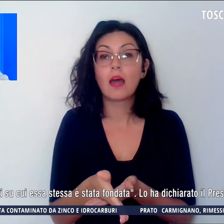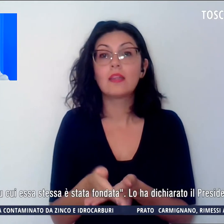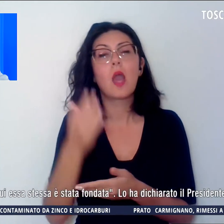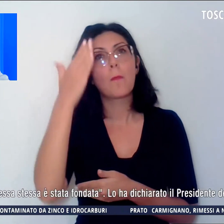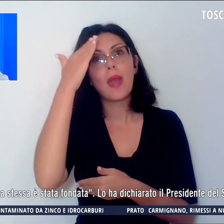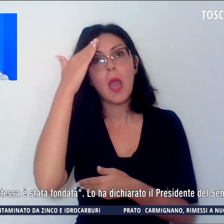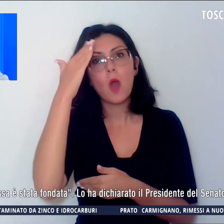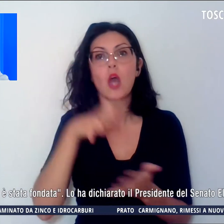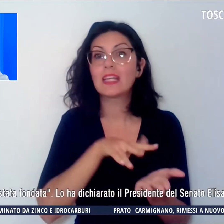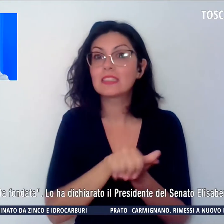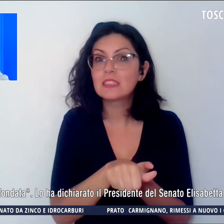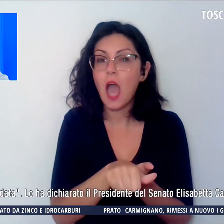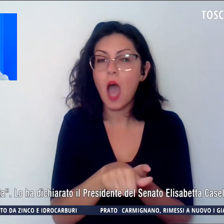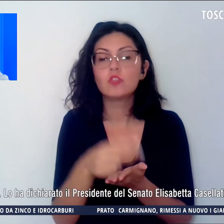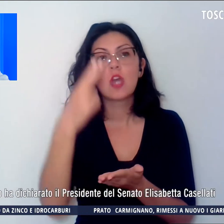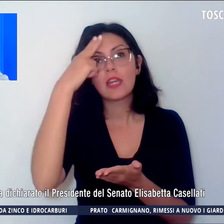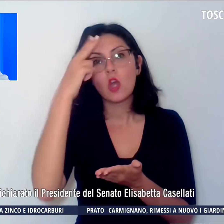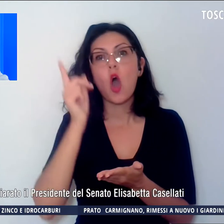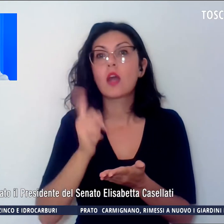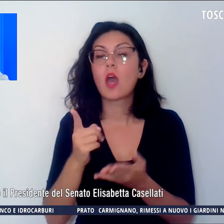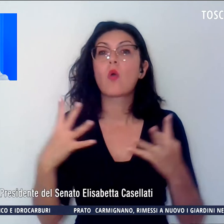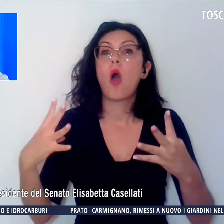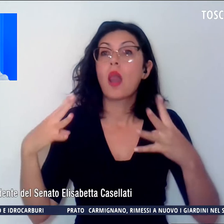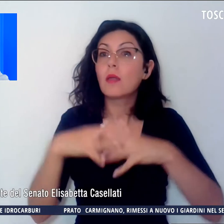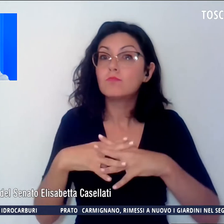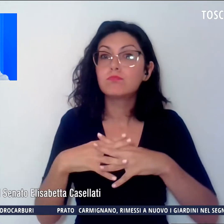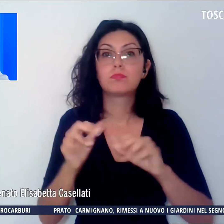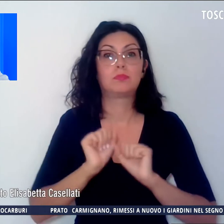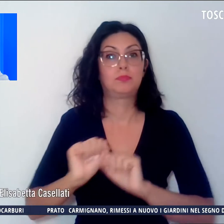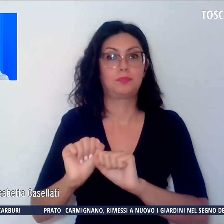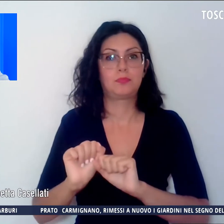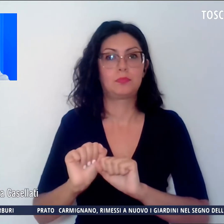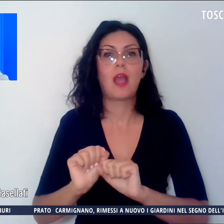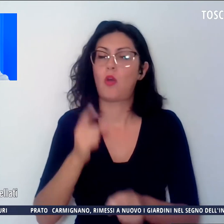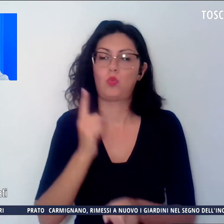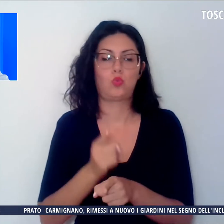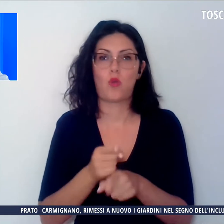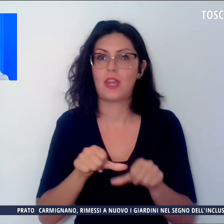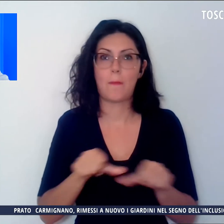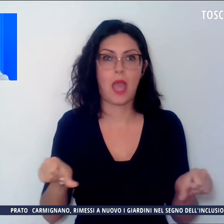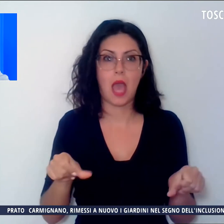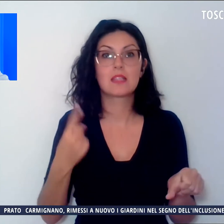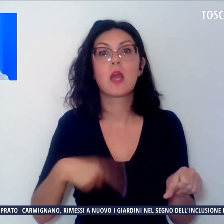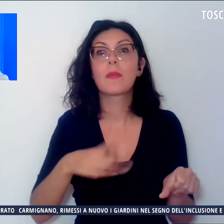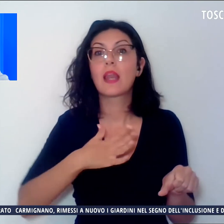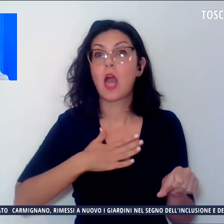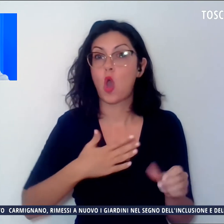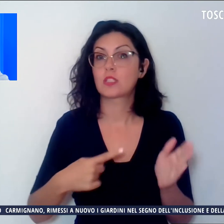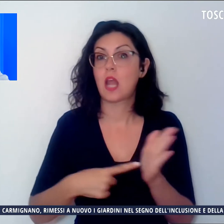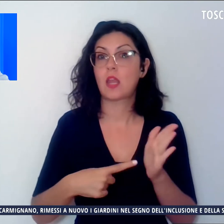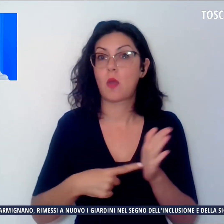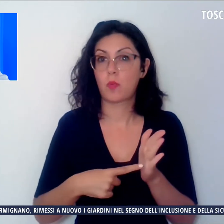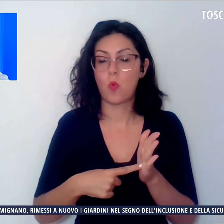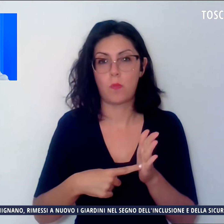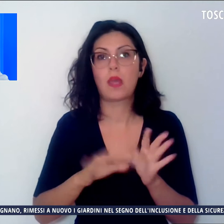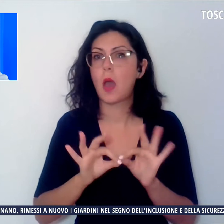ricorda che il ripudio della guerra e della violenza è un dovere imprescindibile per la nostra Repubblica e uno dei pilastri su